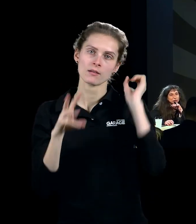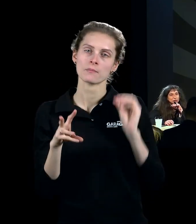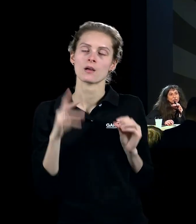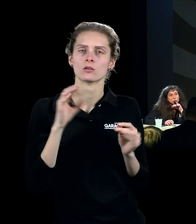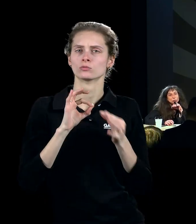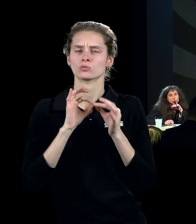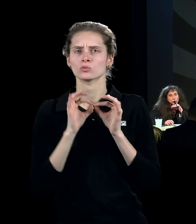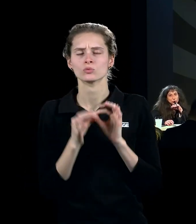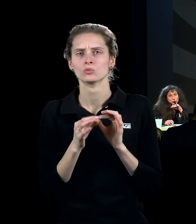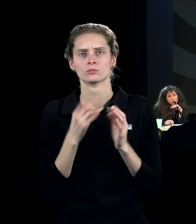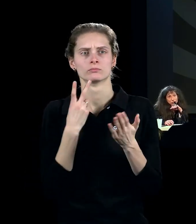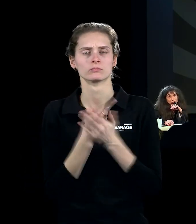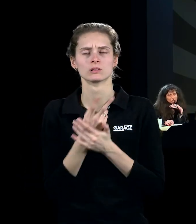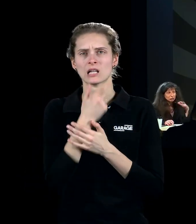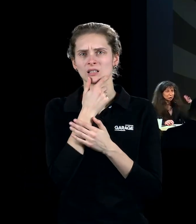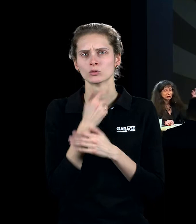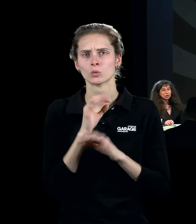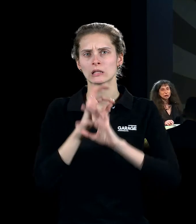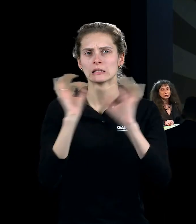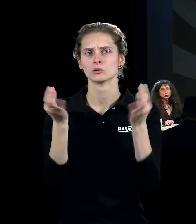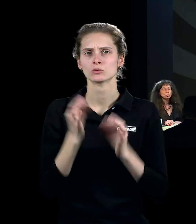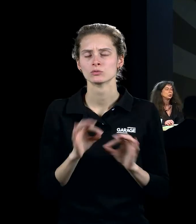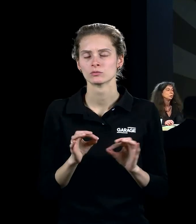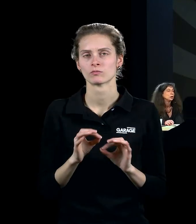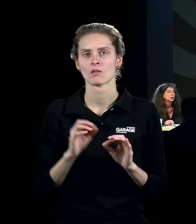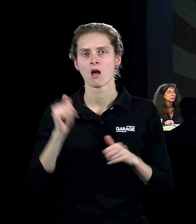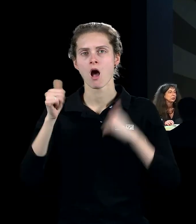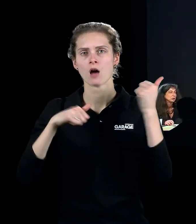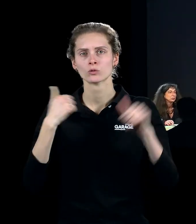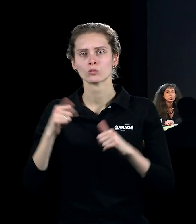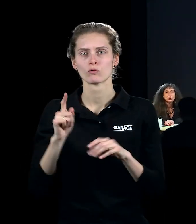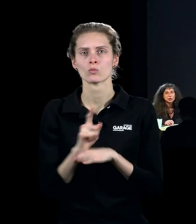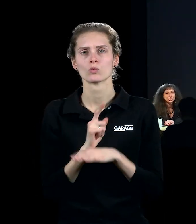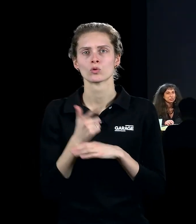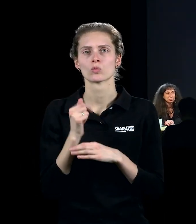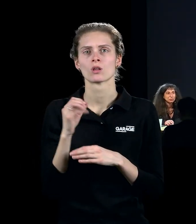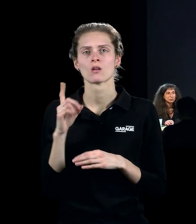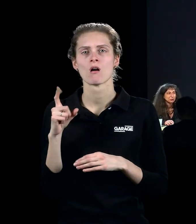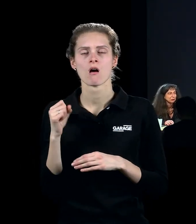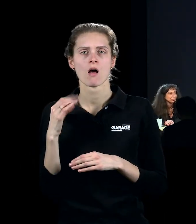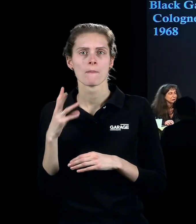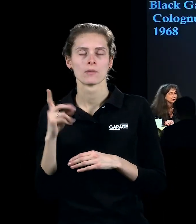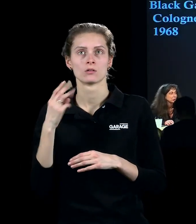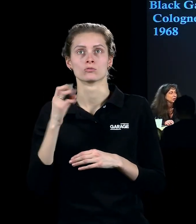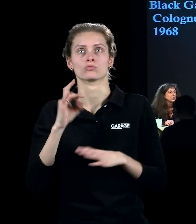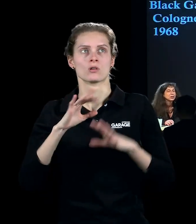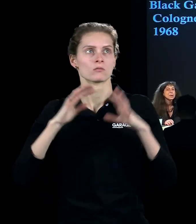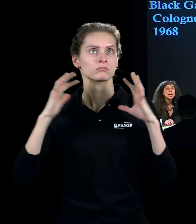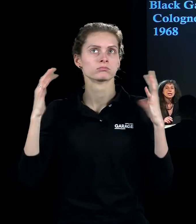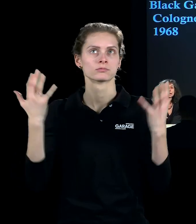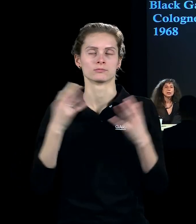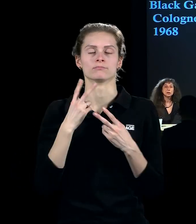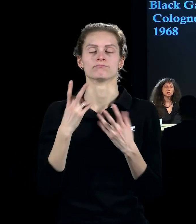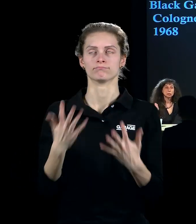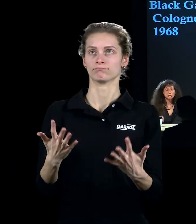выставления традиционного искусства, замечательной архитектуры музея Гугенхайма, как раз там этот шар, конечно, невероятно эффектно смотрелся.